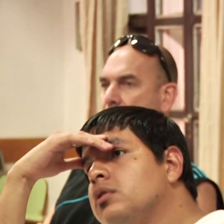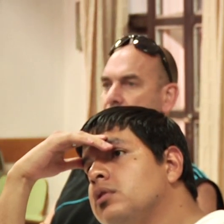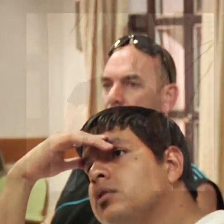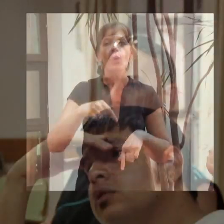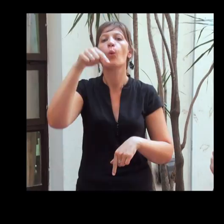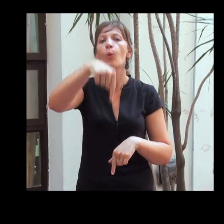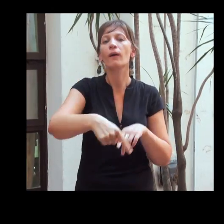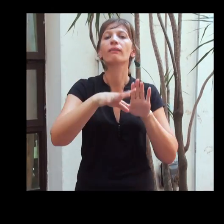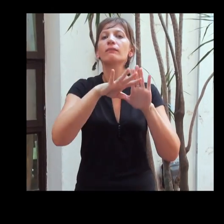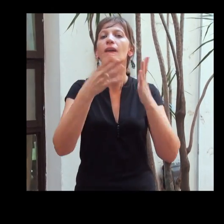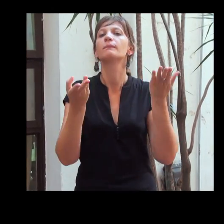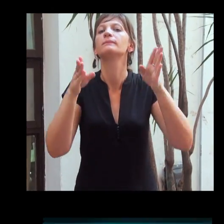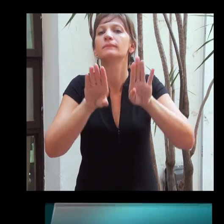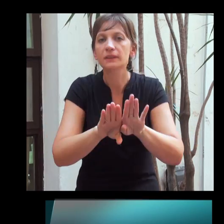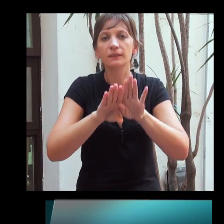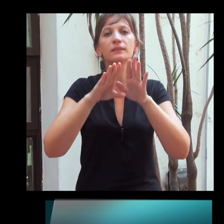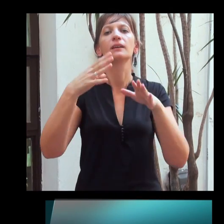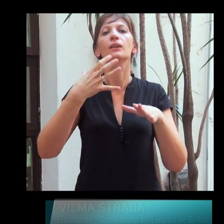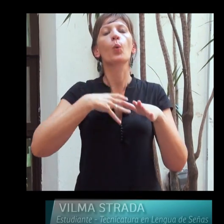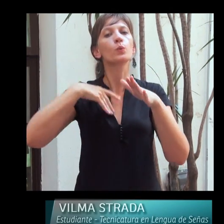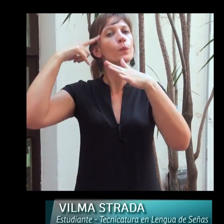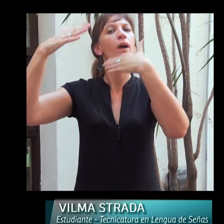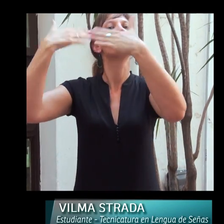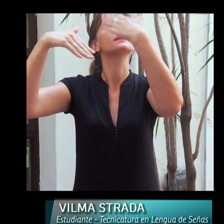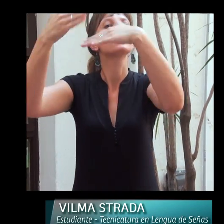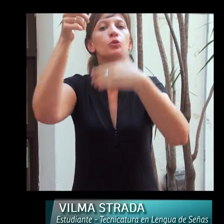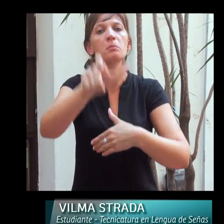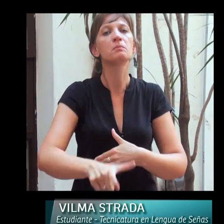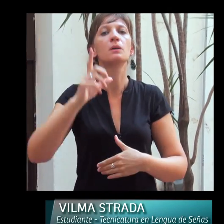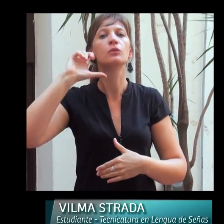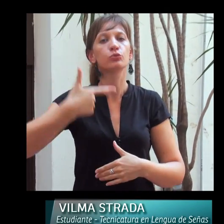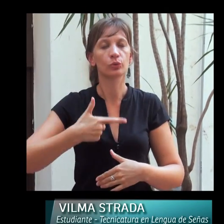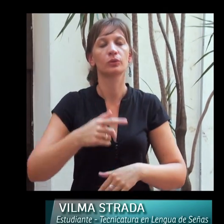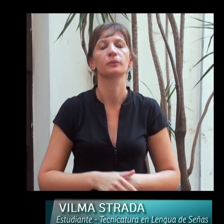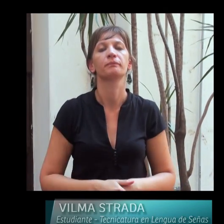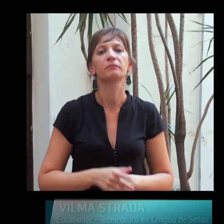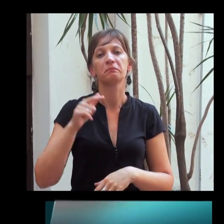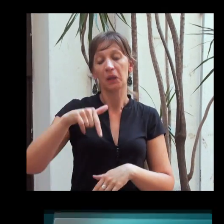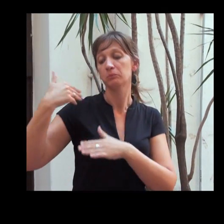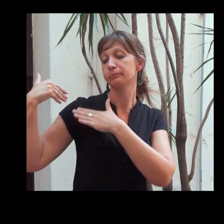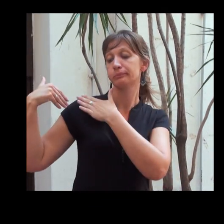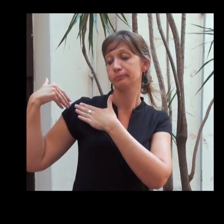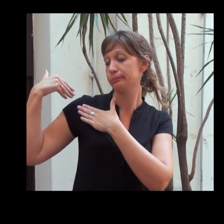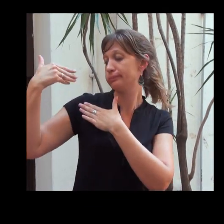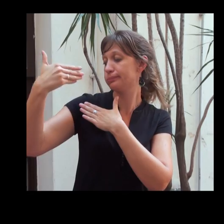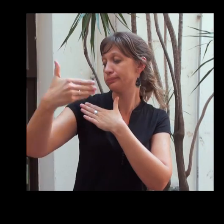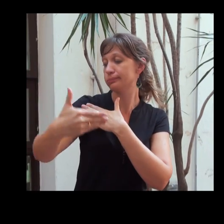Hoy es la actividad de cierre de un curso de capacitación para instructores sordos que se viene desarrollando